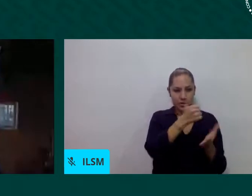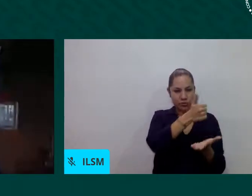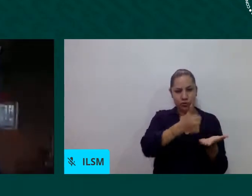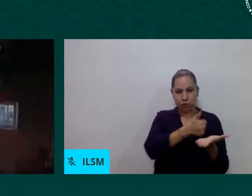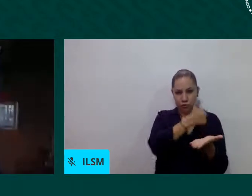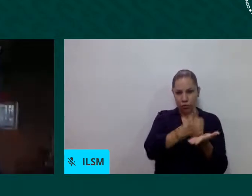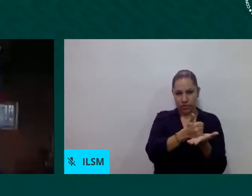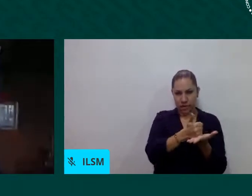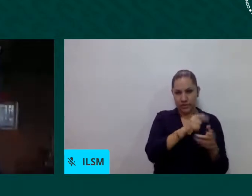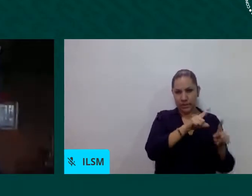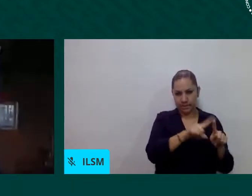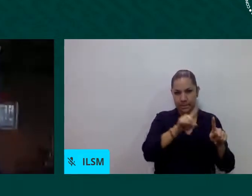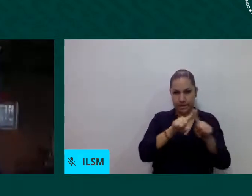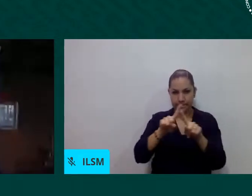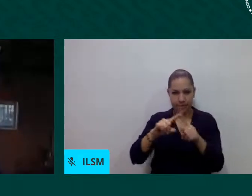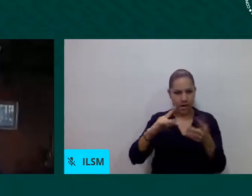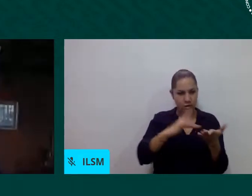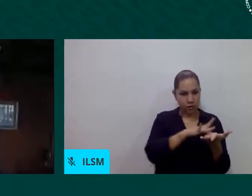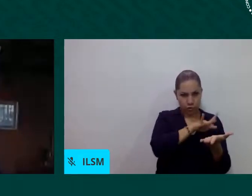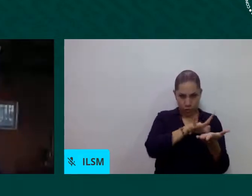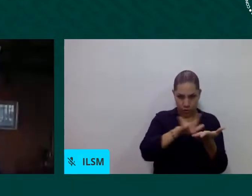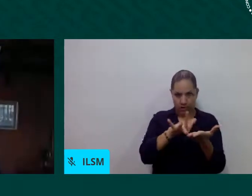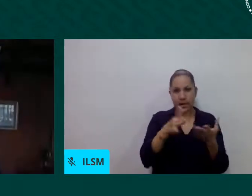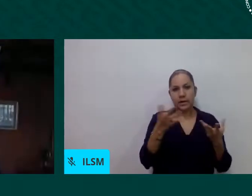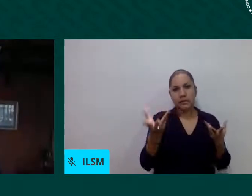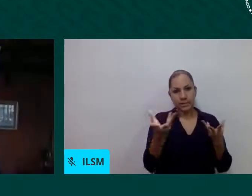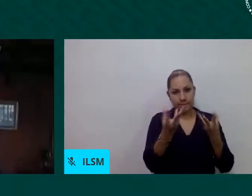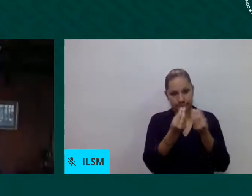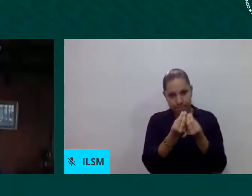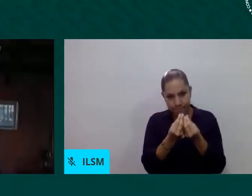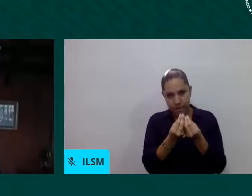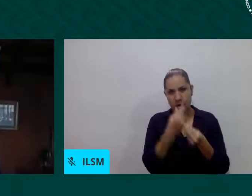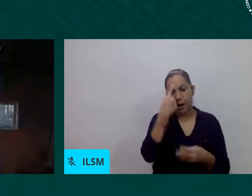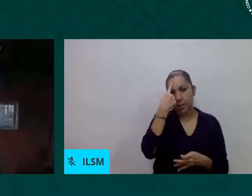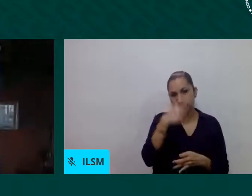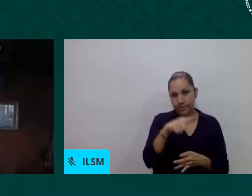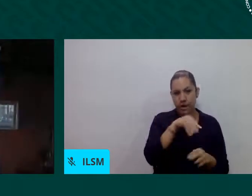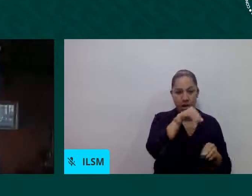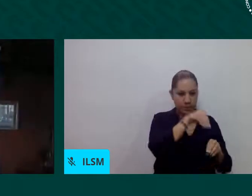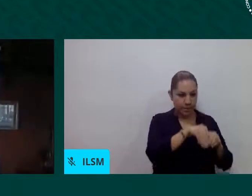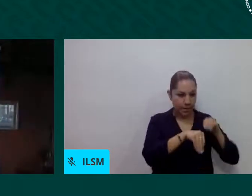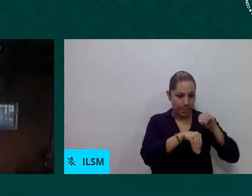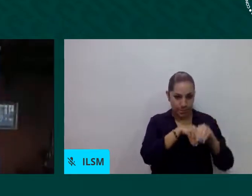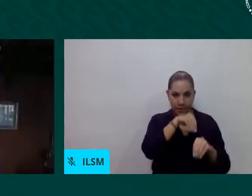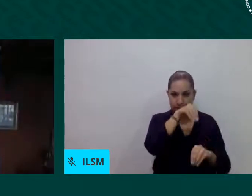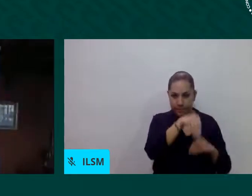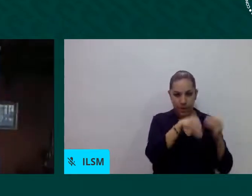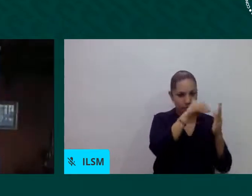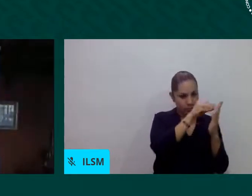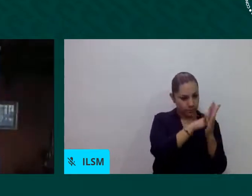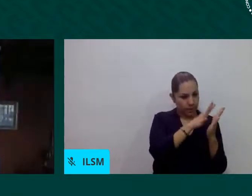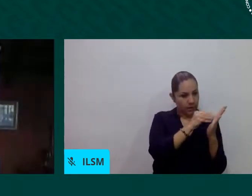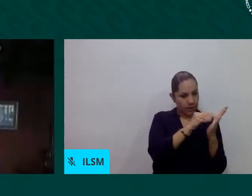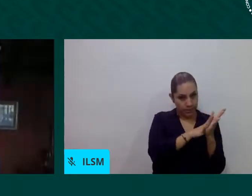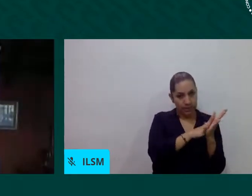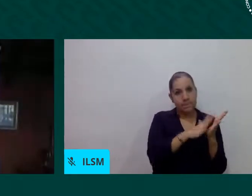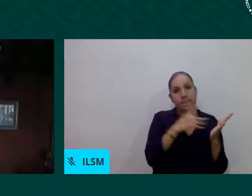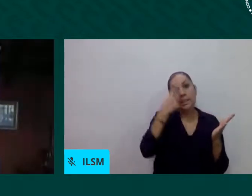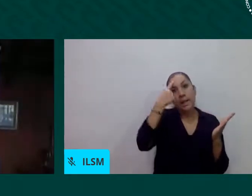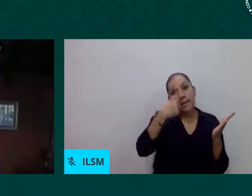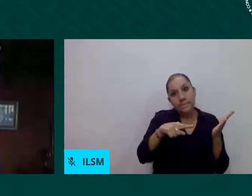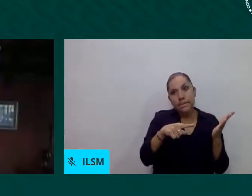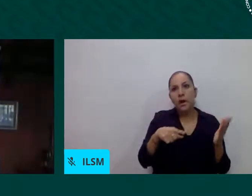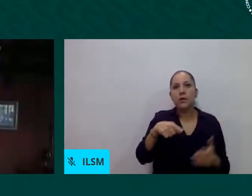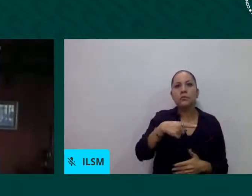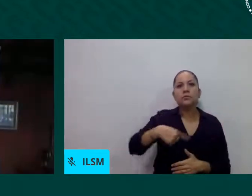de de movilidad para tener tal conocimiento de las características de nuestra población para poder tener